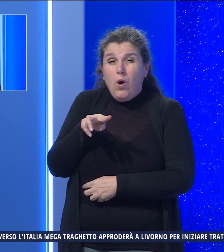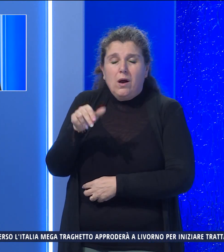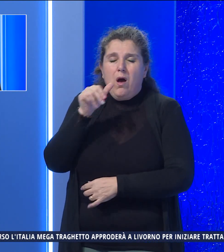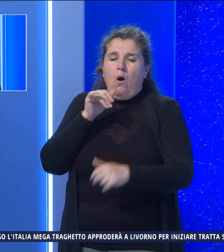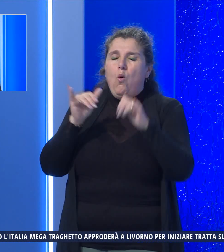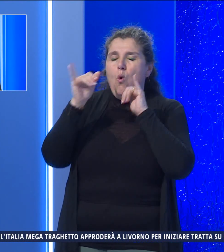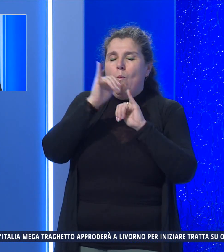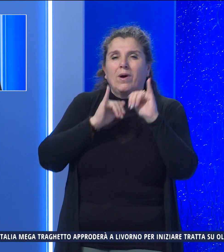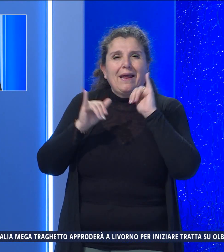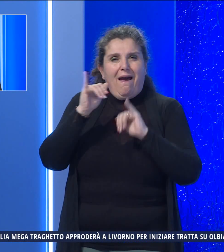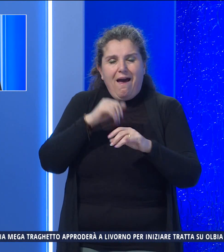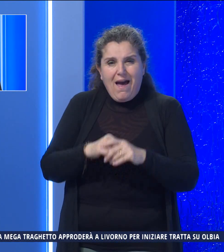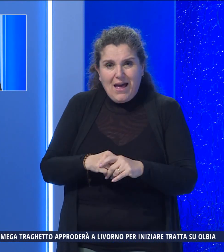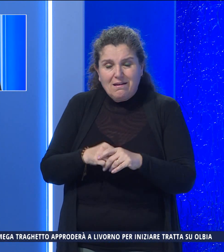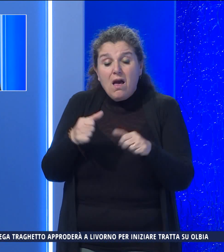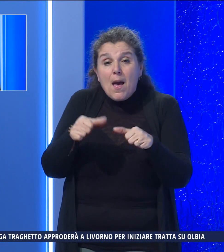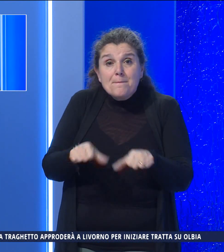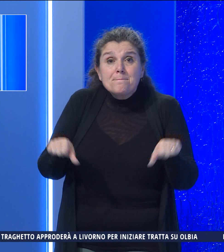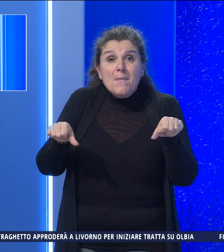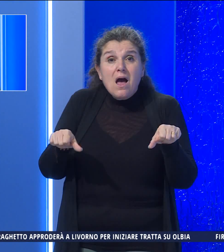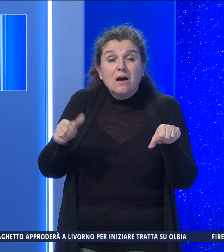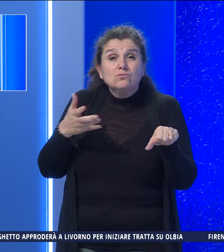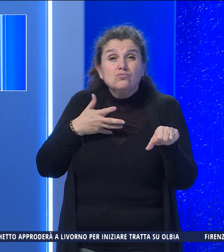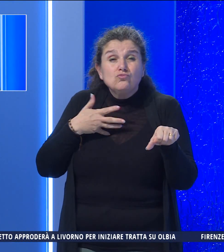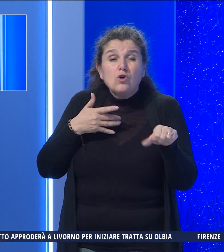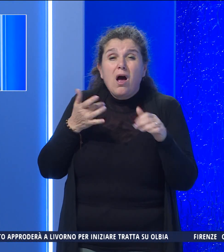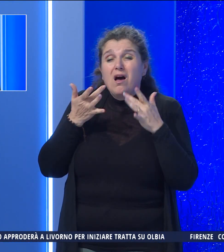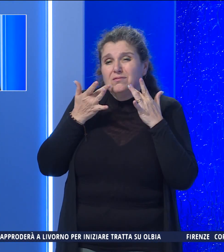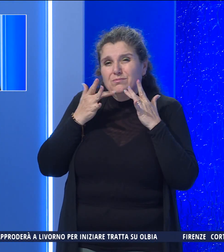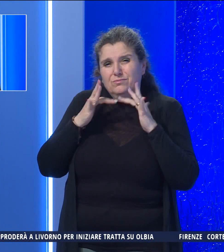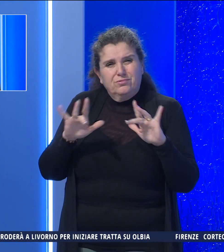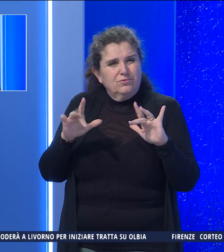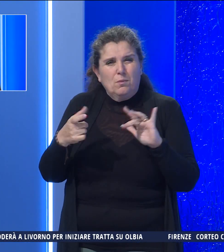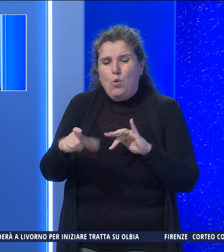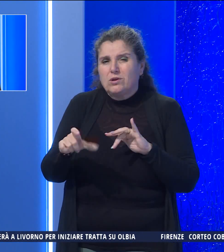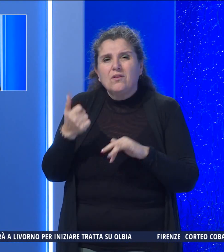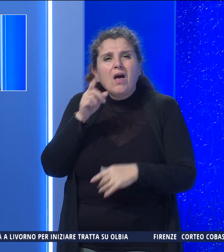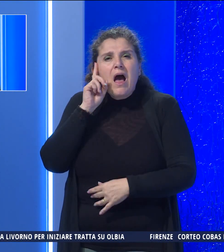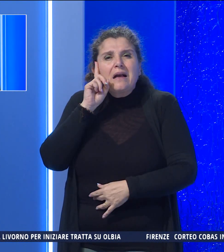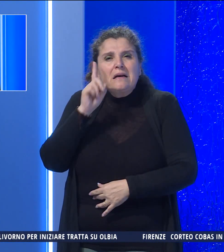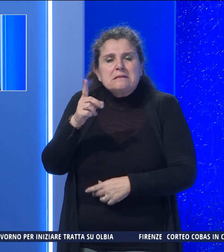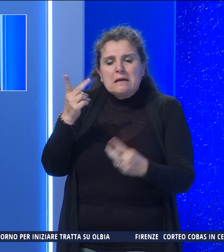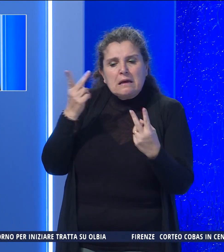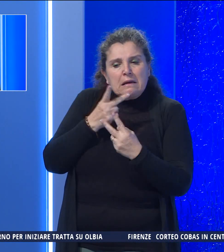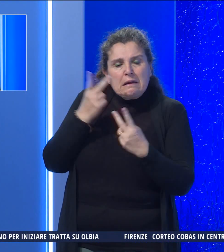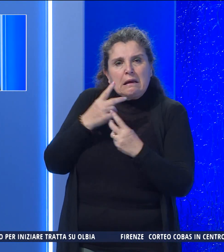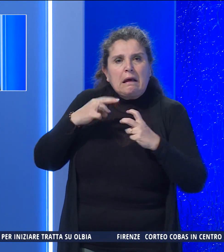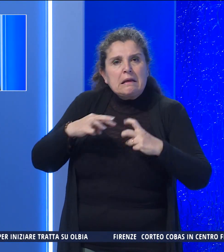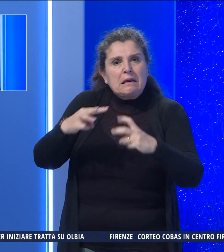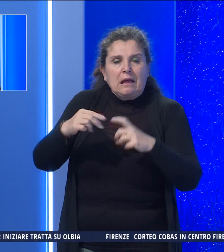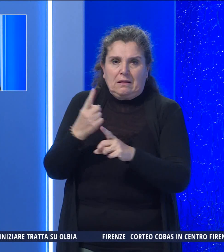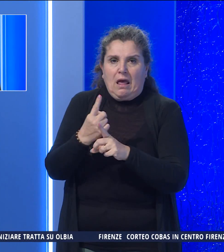di ubriachezza e alla base ci sarebbero futili motivi anche se gli accertamenti proseguono.